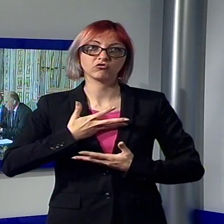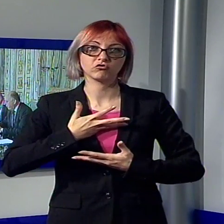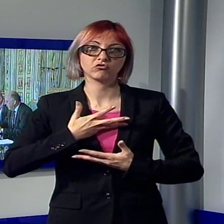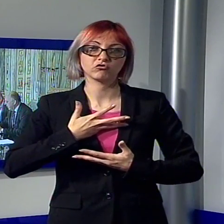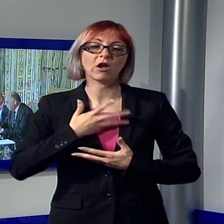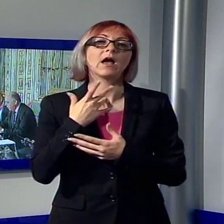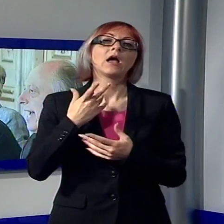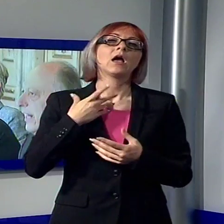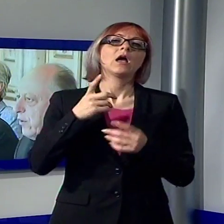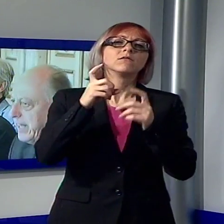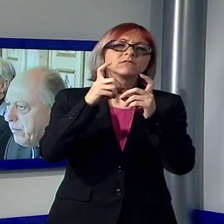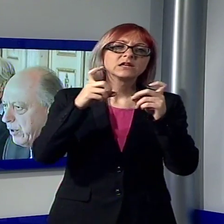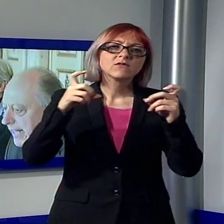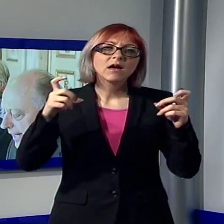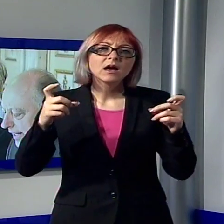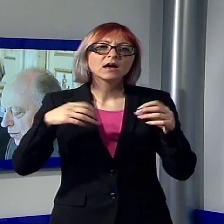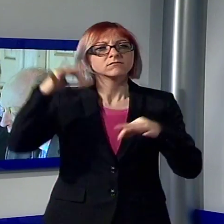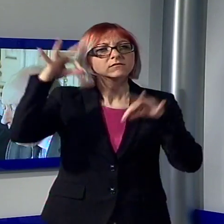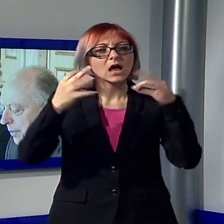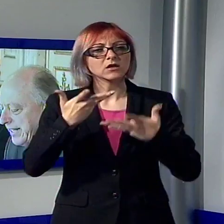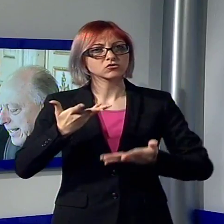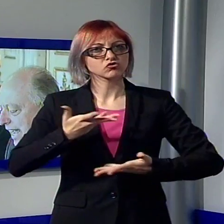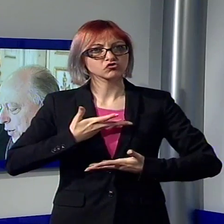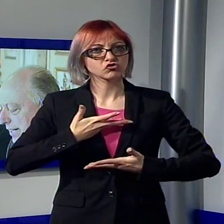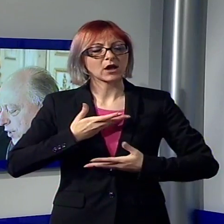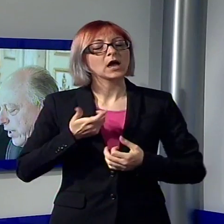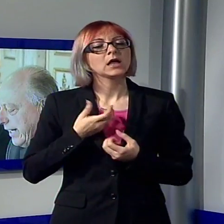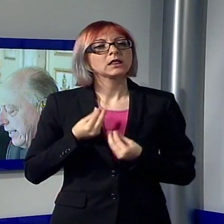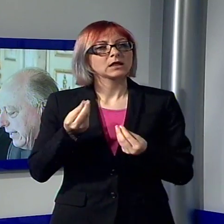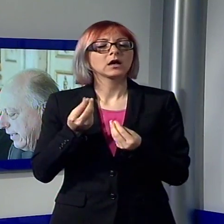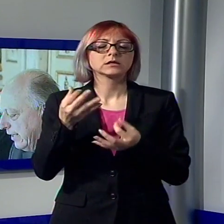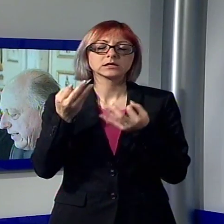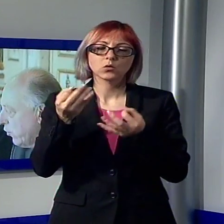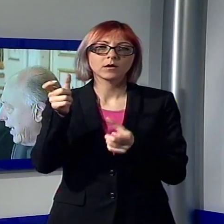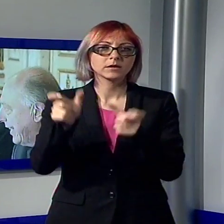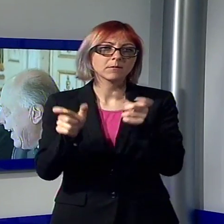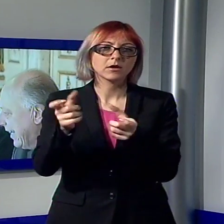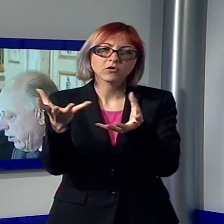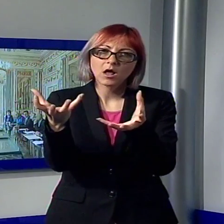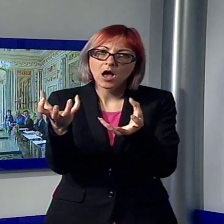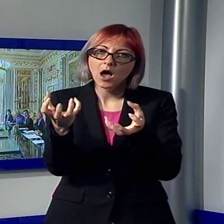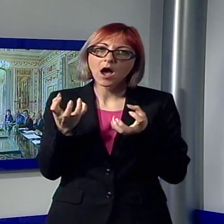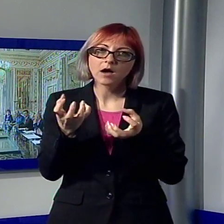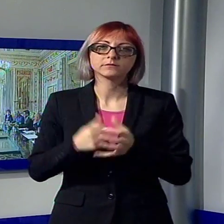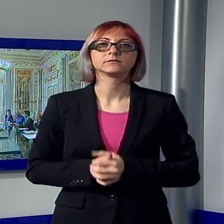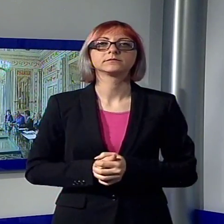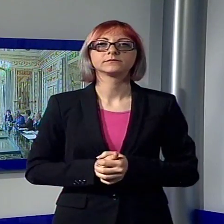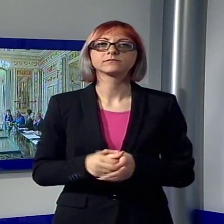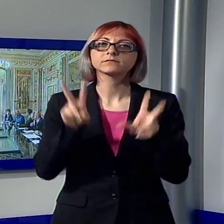prosa, per una stagione che non mancherà di stupire e attrarre il pubblico. Tra le novità più rilevanti, la stagione